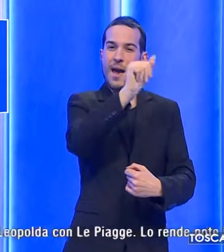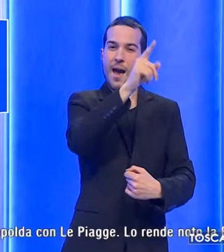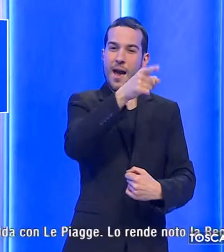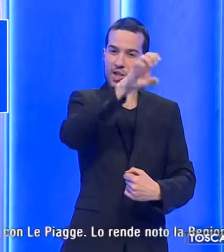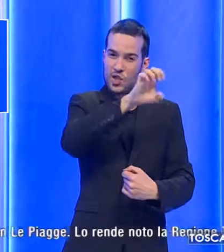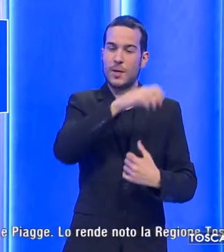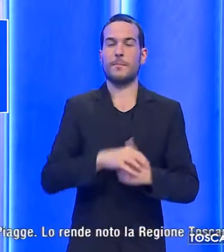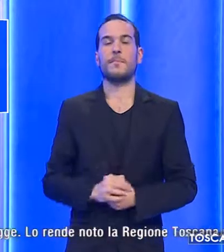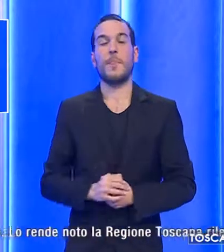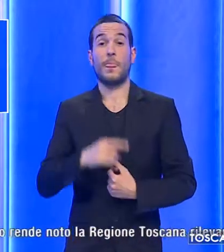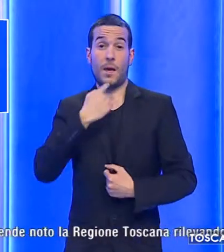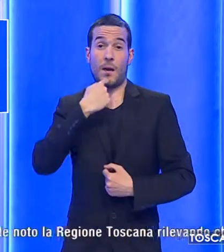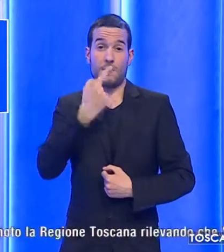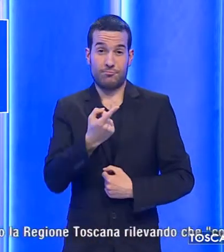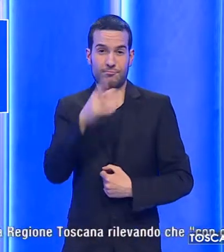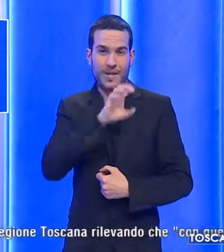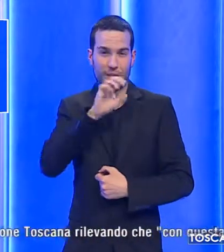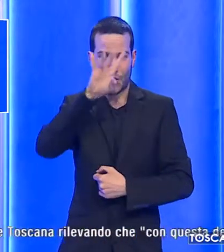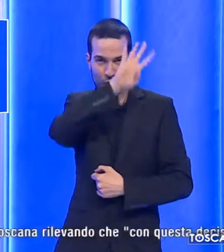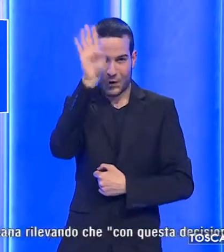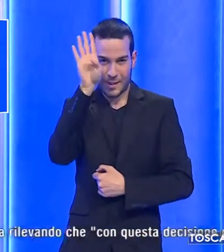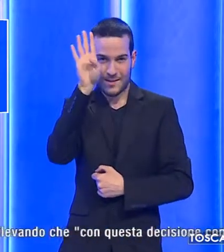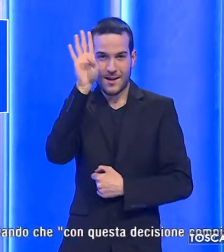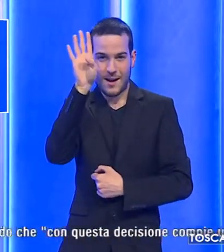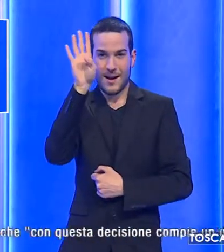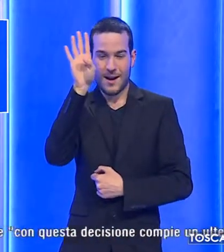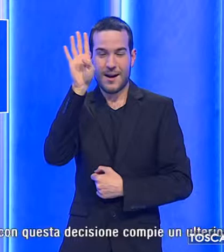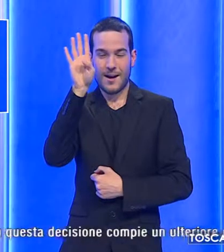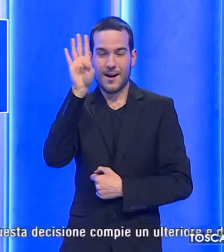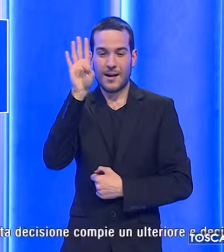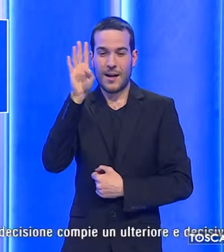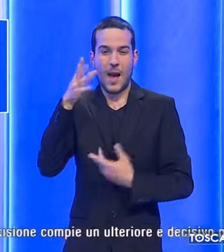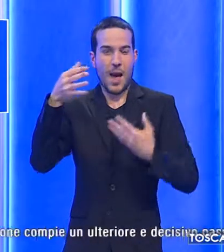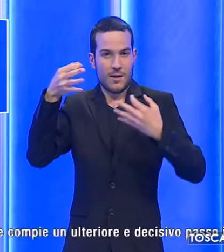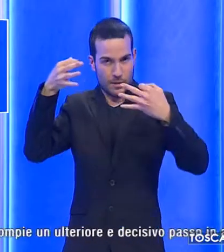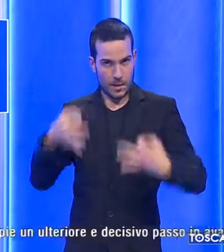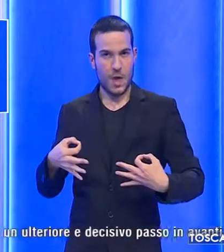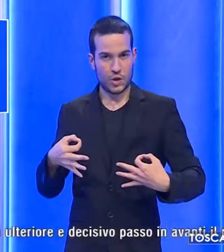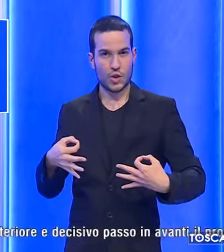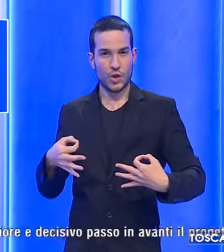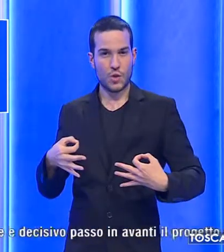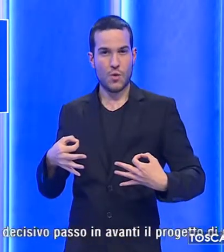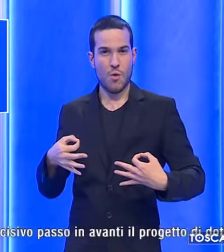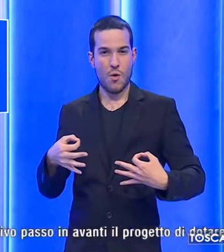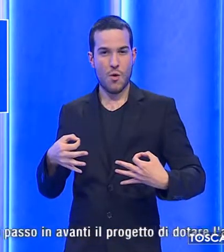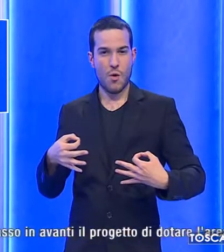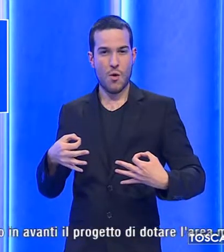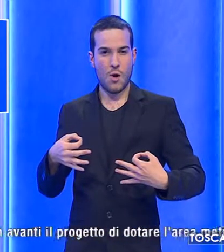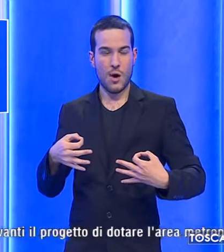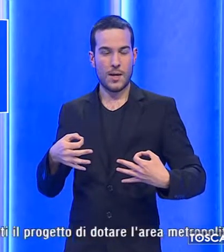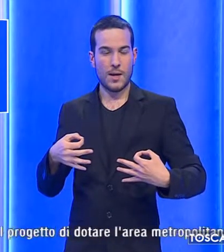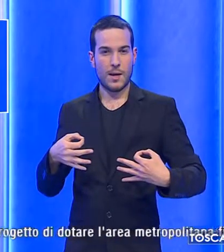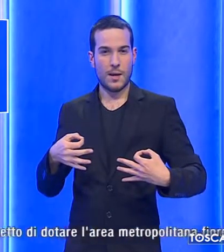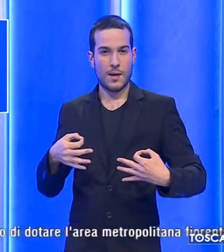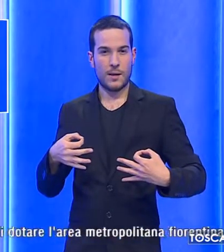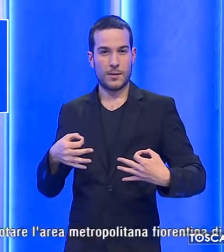Lo rende noto alla Regione Toscana, rilevando che con questa decisione compie un ulteriore e decisivo